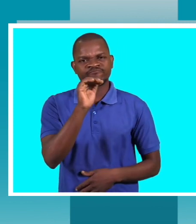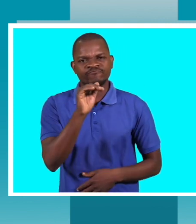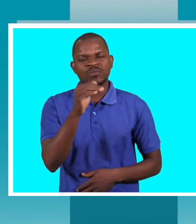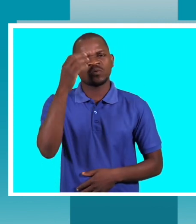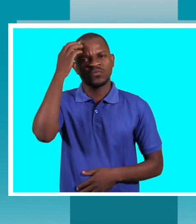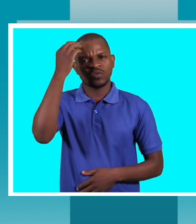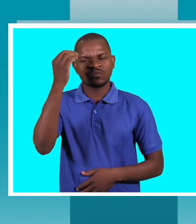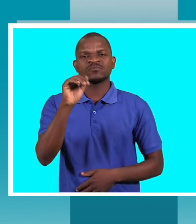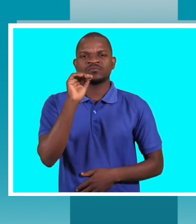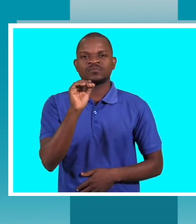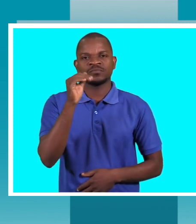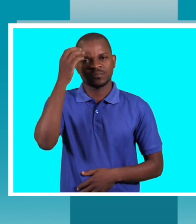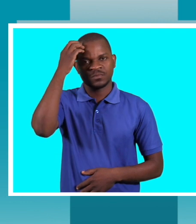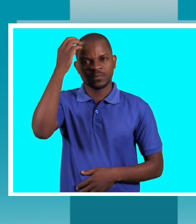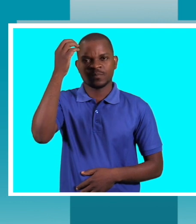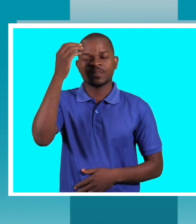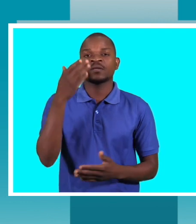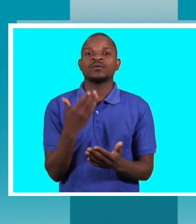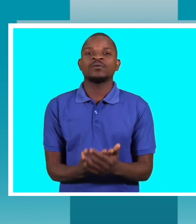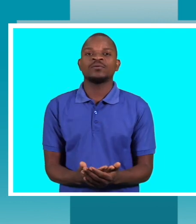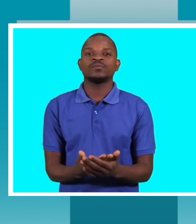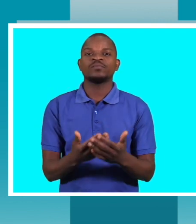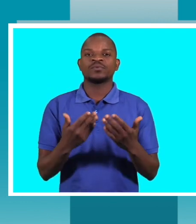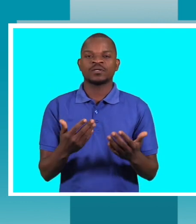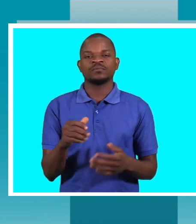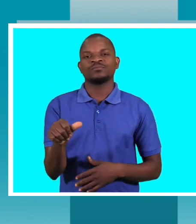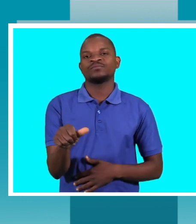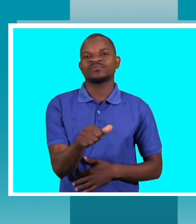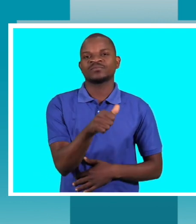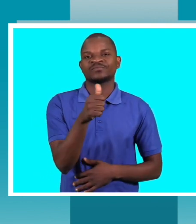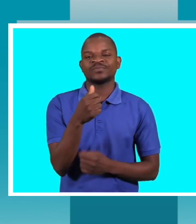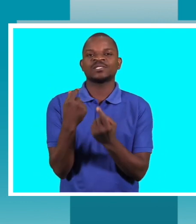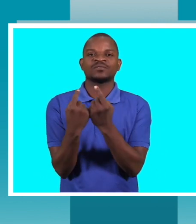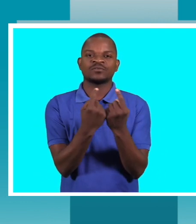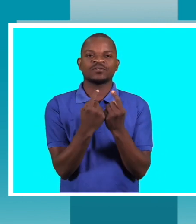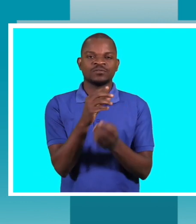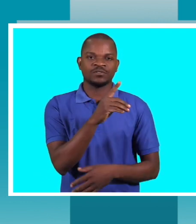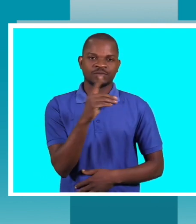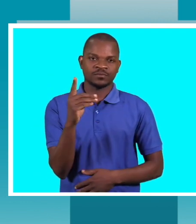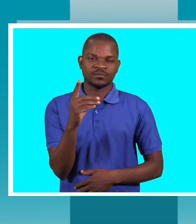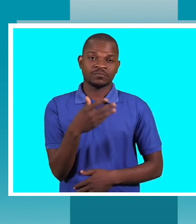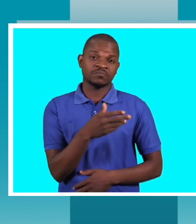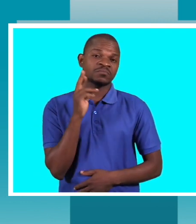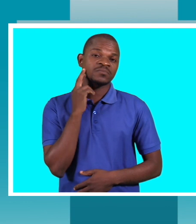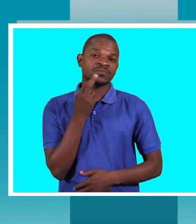governo para que haja melhoria nessa situação da deficiência? Estamos a lutar por isso estamos a pensar